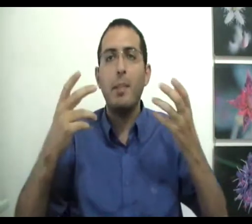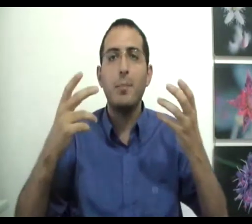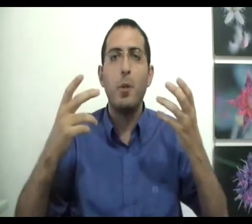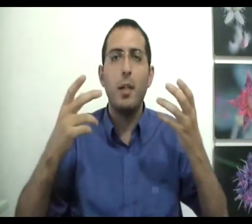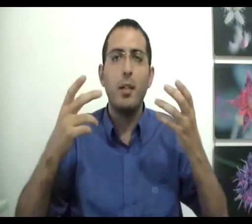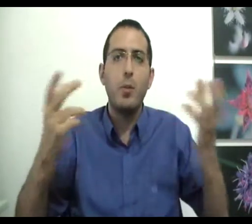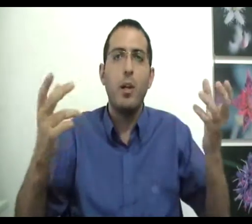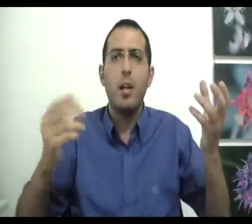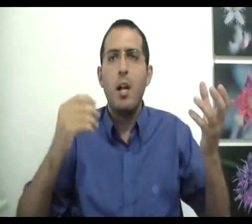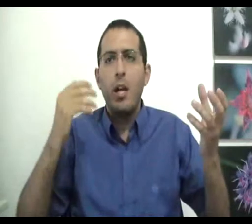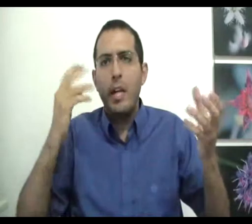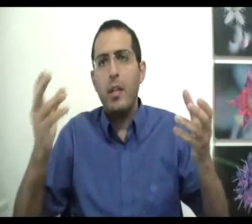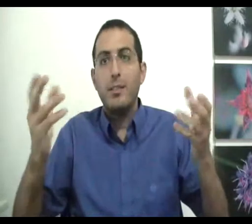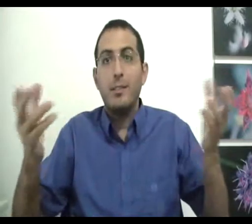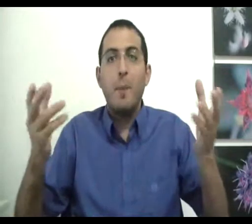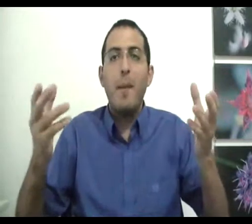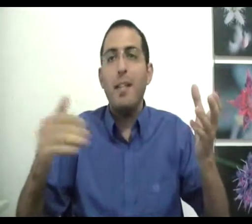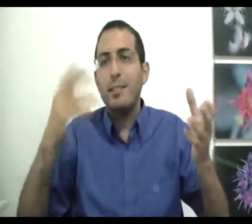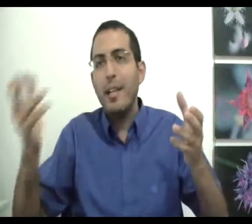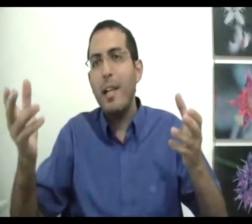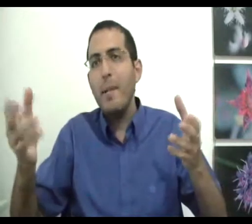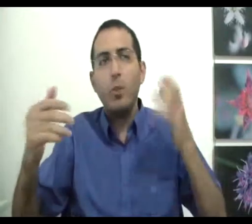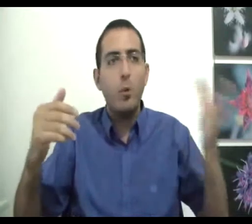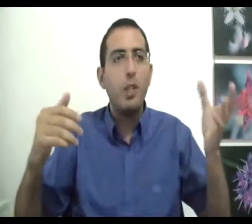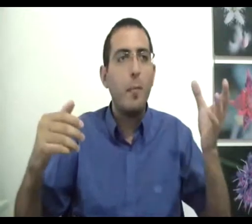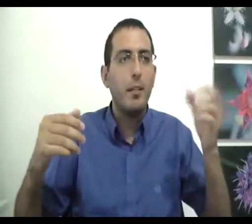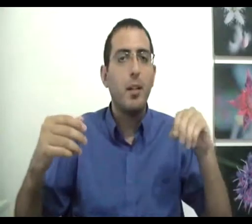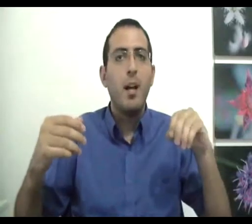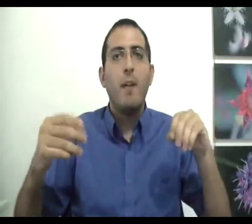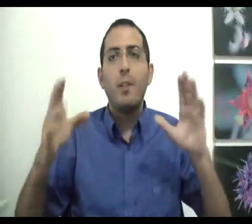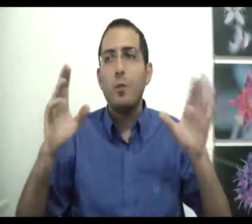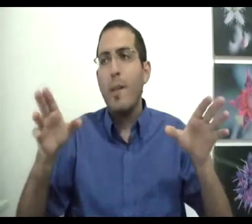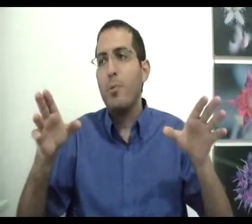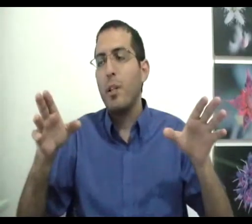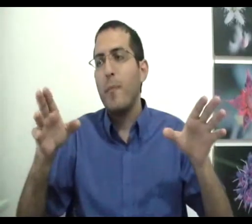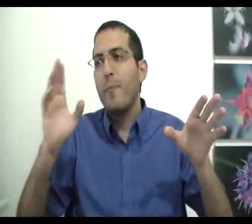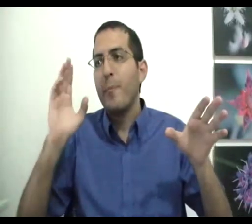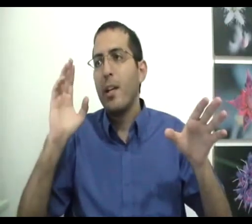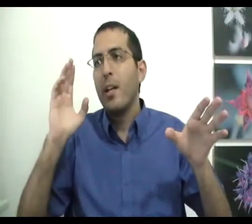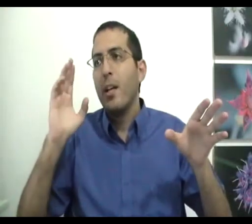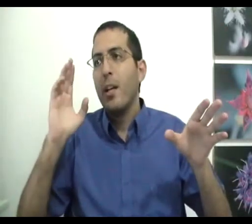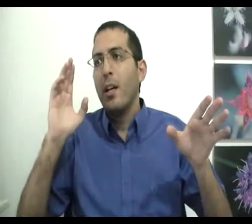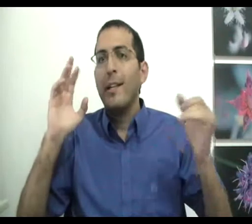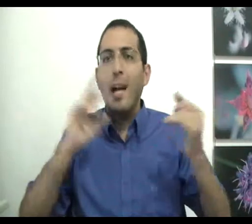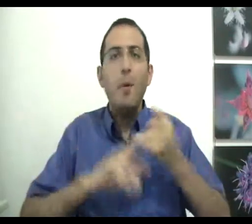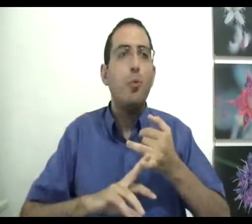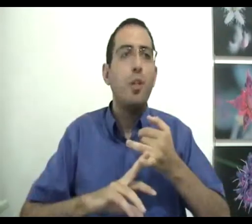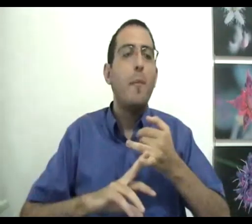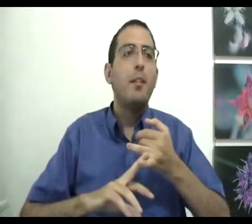בעצם בלומר? אז מה האמת? שכל אמת או החושים אמת? והתשובה היא פשוטה גם החושים אמת